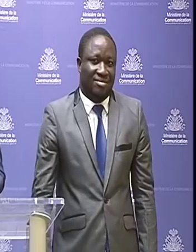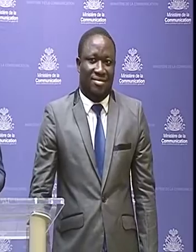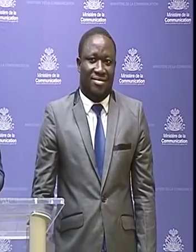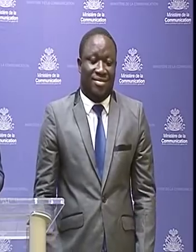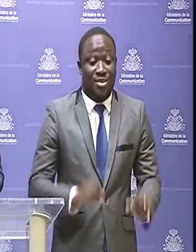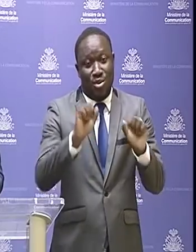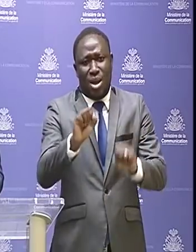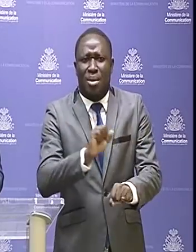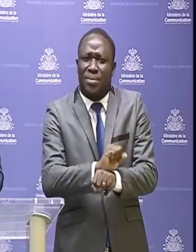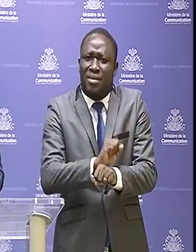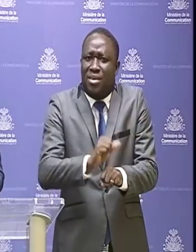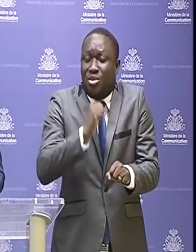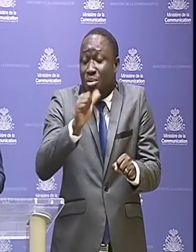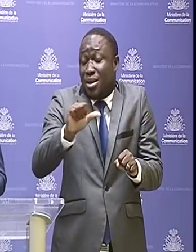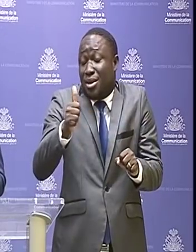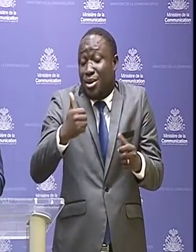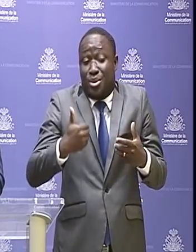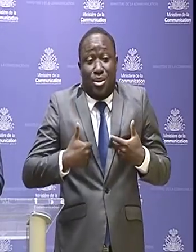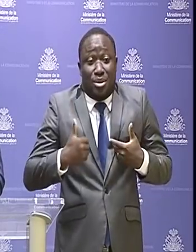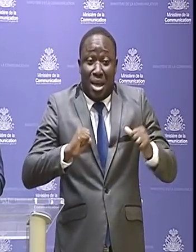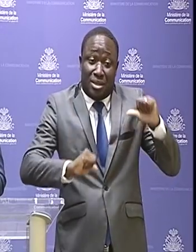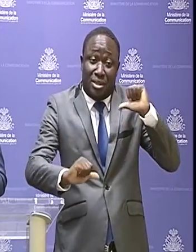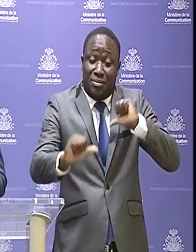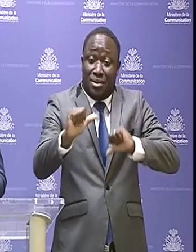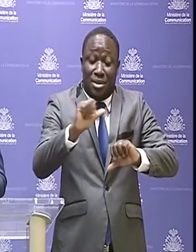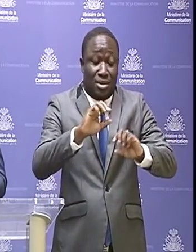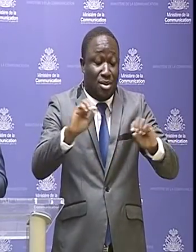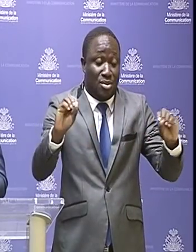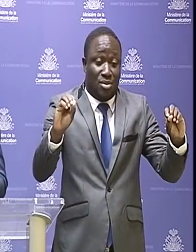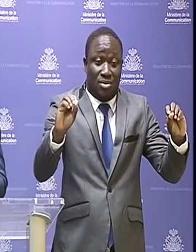Ou kap travay, ou pa gen lot aktivite ekonomik ko ap menen,